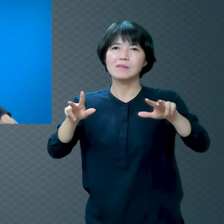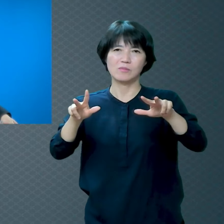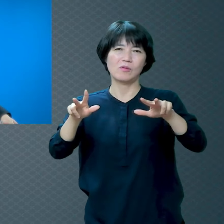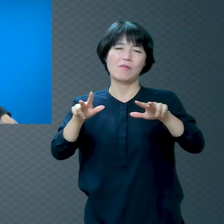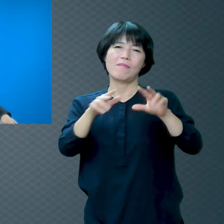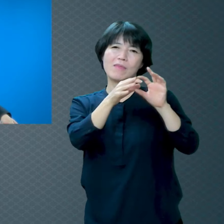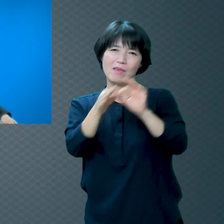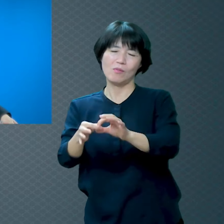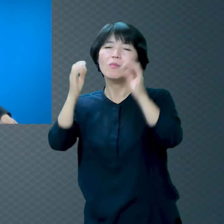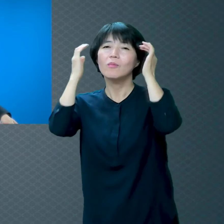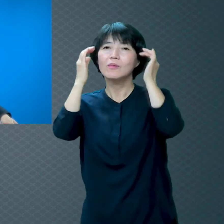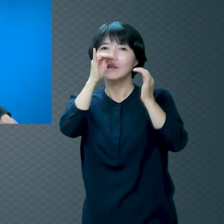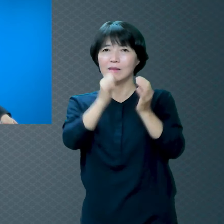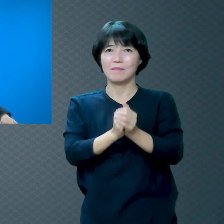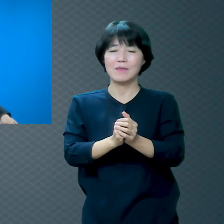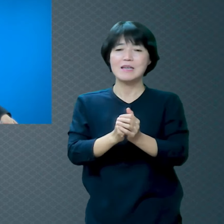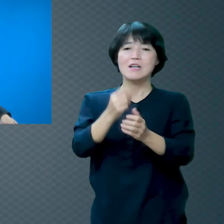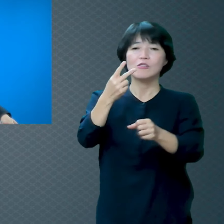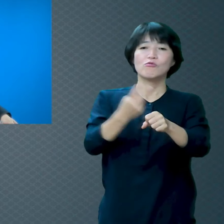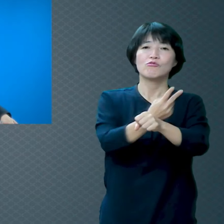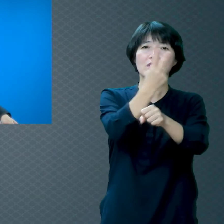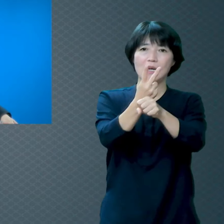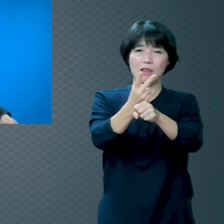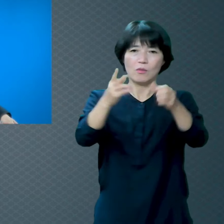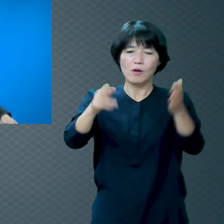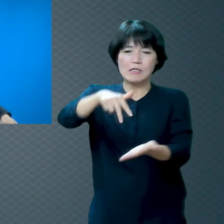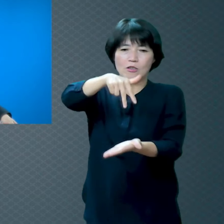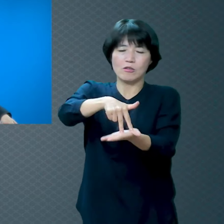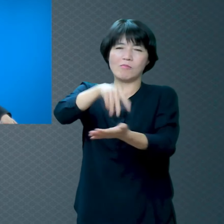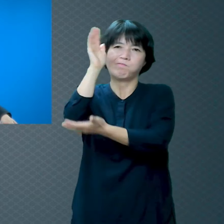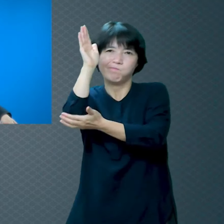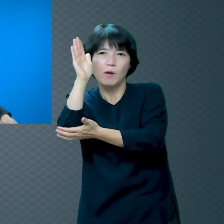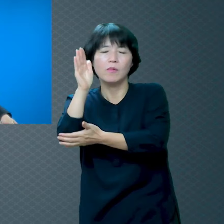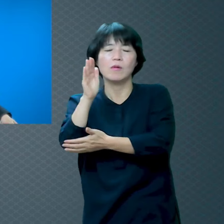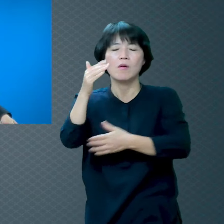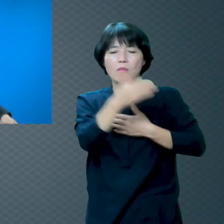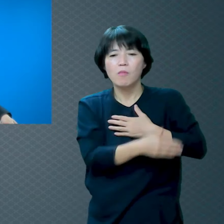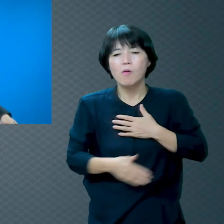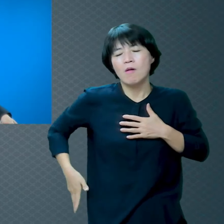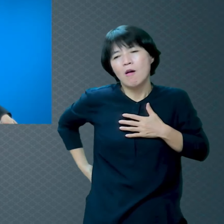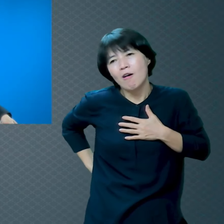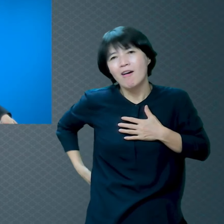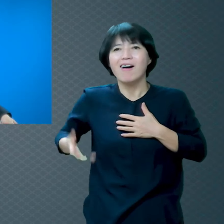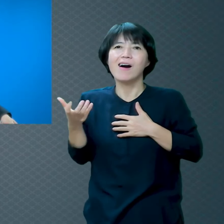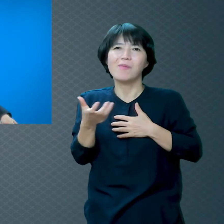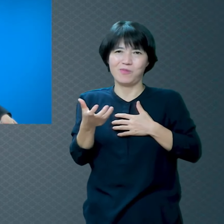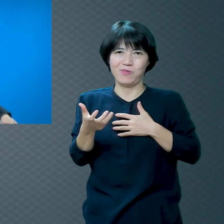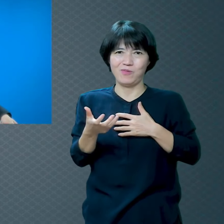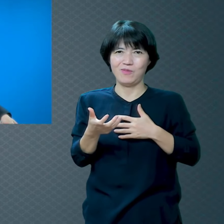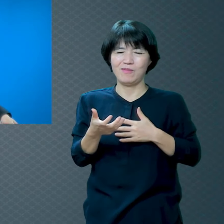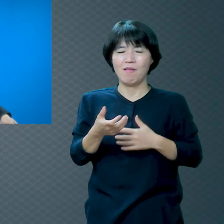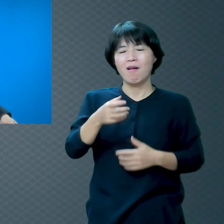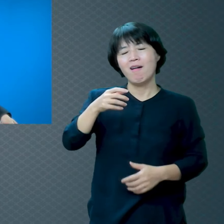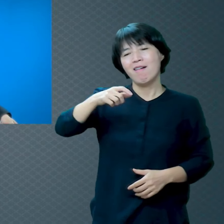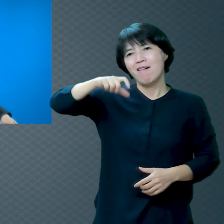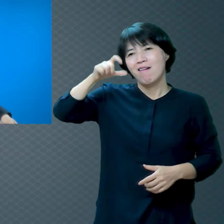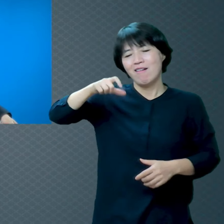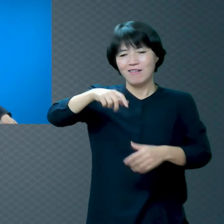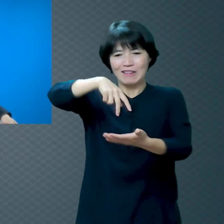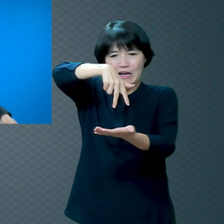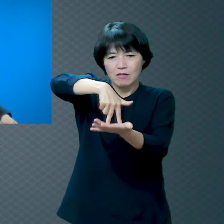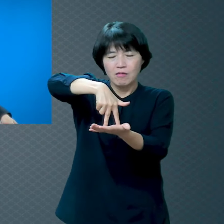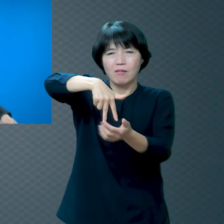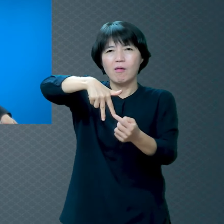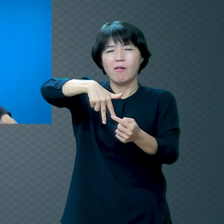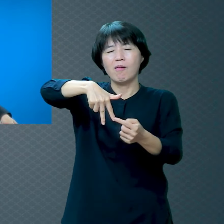몸은 느끼죠 뼈에다가 막대기 하나 꼽아놓은 것 같고 이게 다리에 감각도